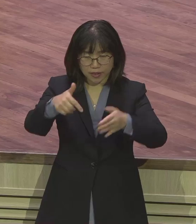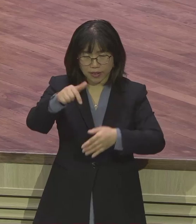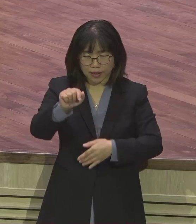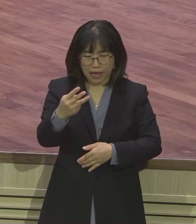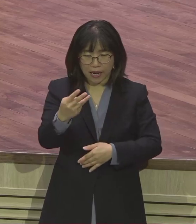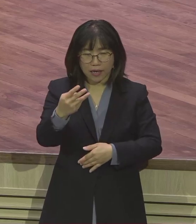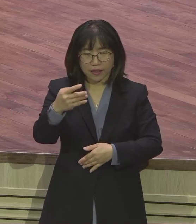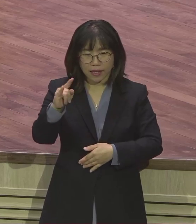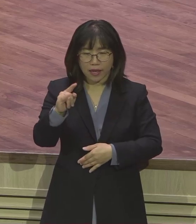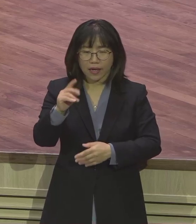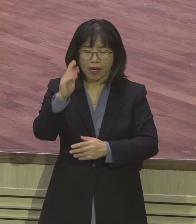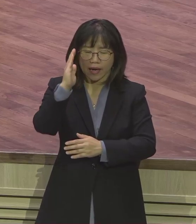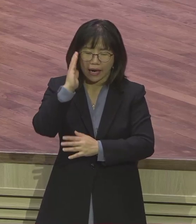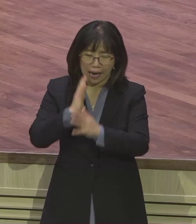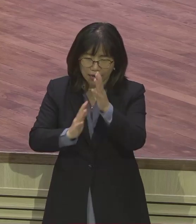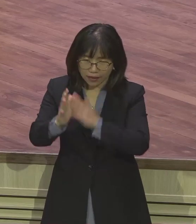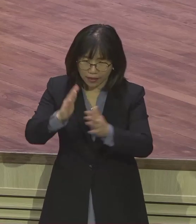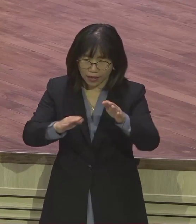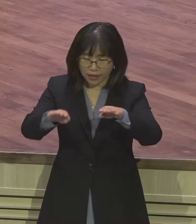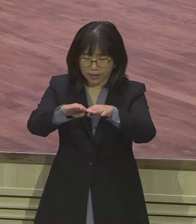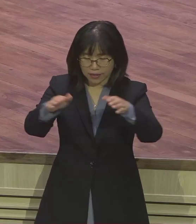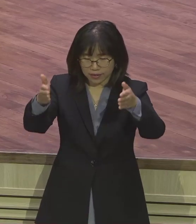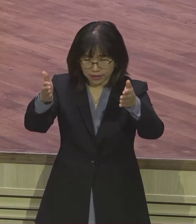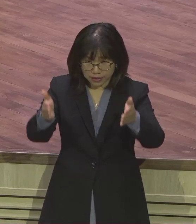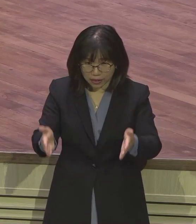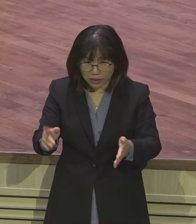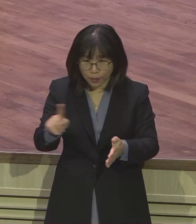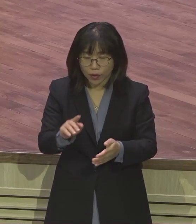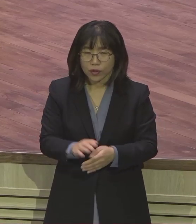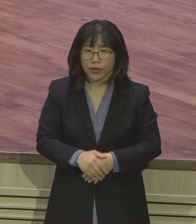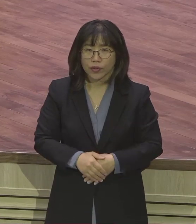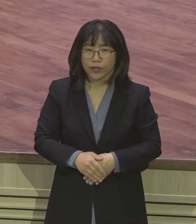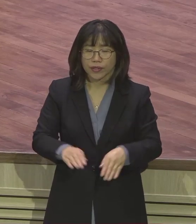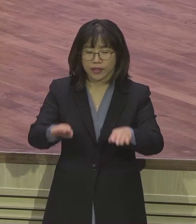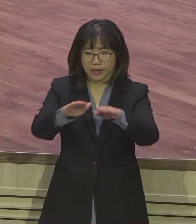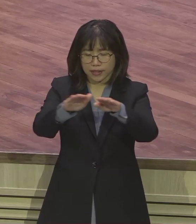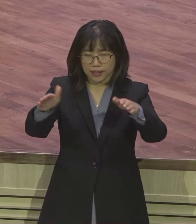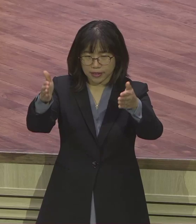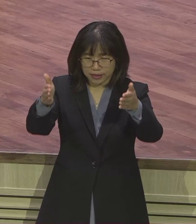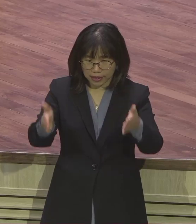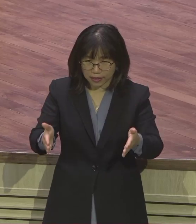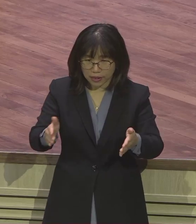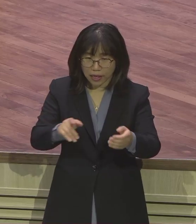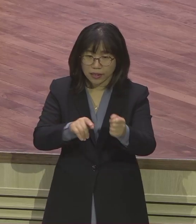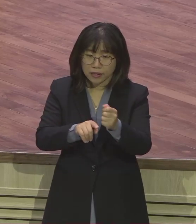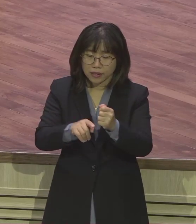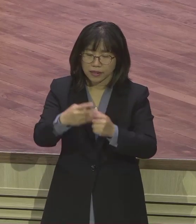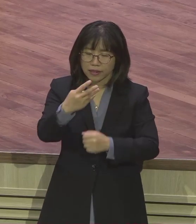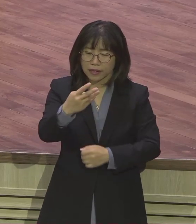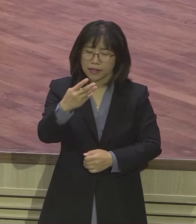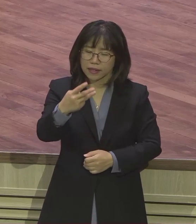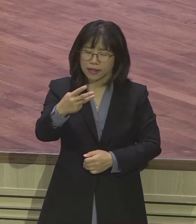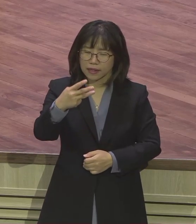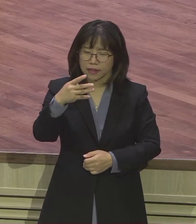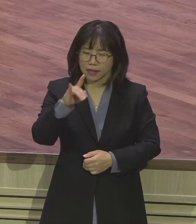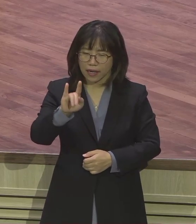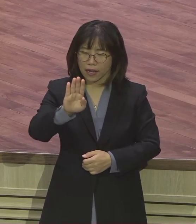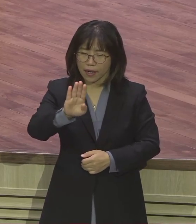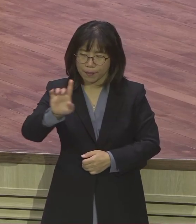갈대상자에서 상자를 히브리아말로 퇴바람합니다. 퇴바람한 성경에 딱 두 번 나와요. 이 노아홍수, 노아홍수 대